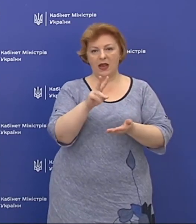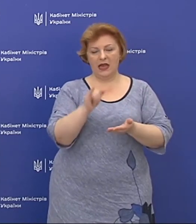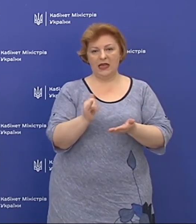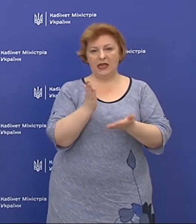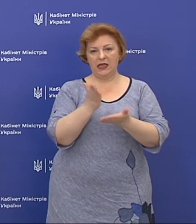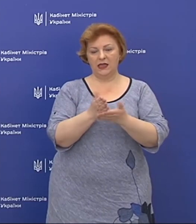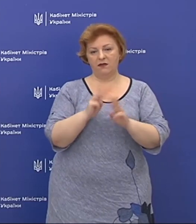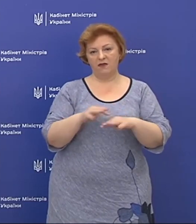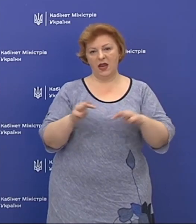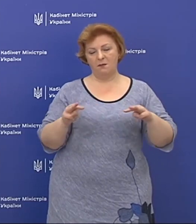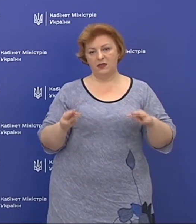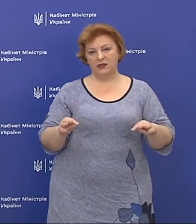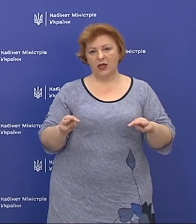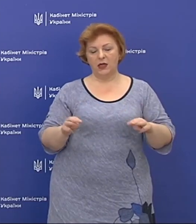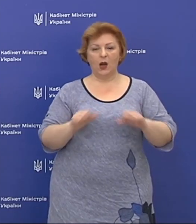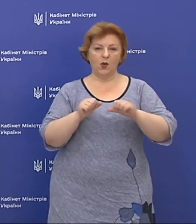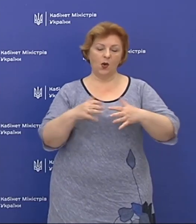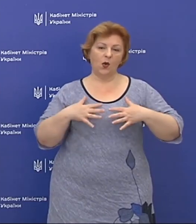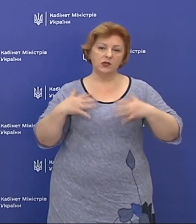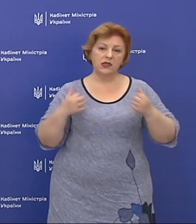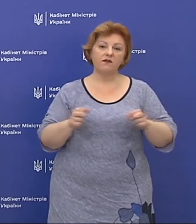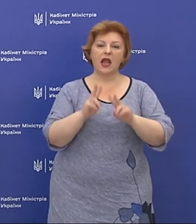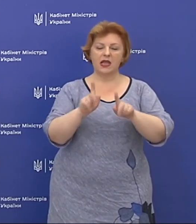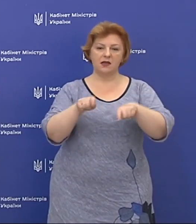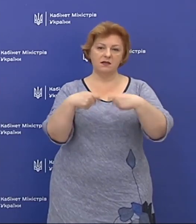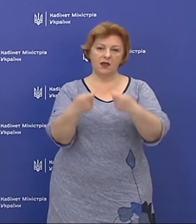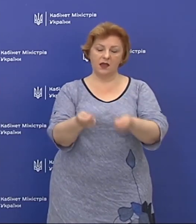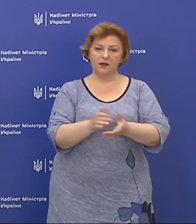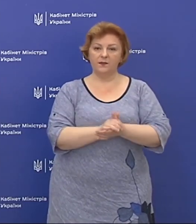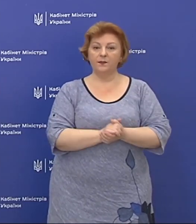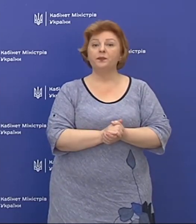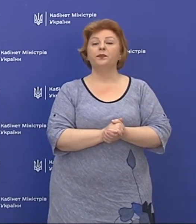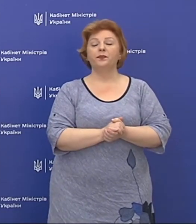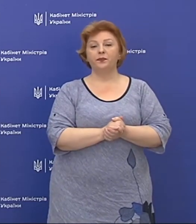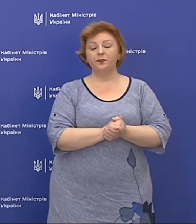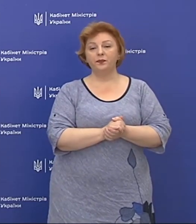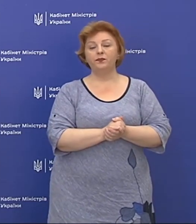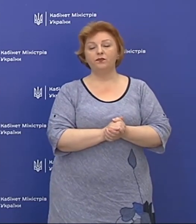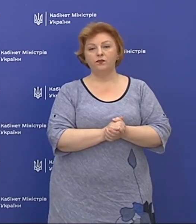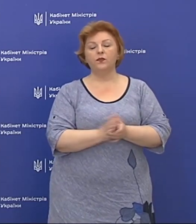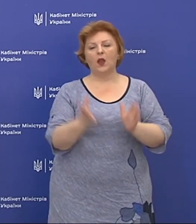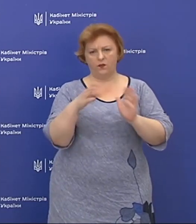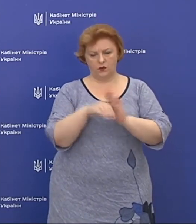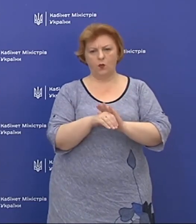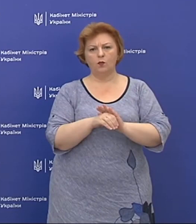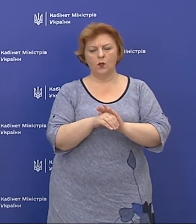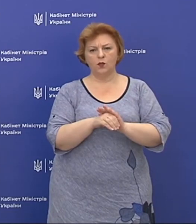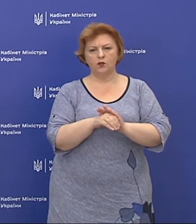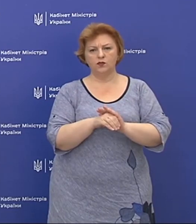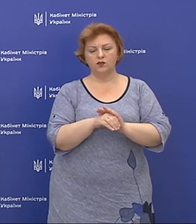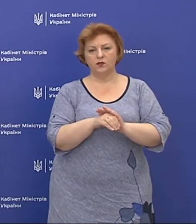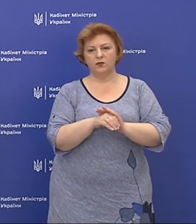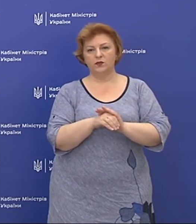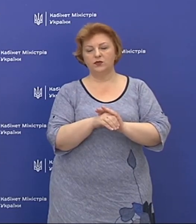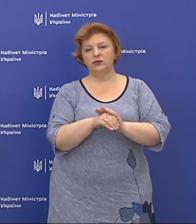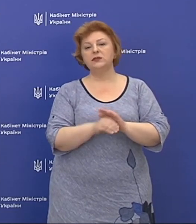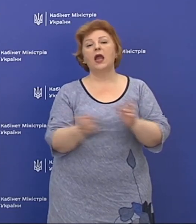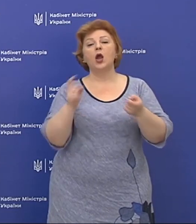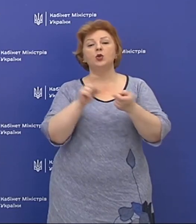у Міністерства охорони здоров'я, які ми надаємо. В тому числі, щодо